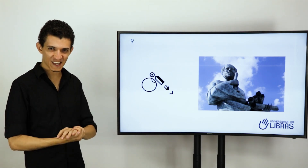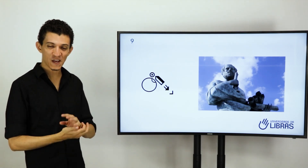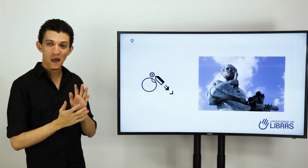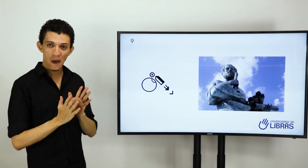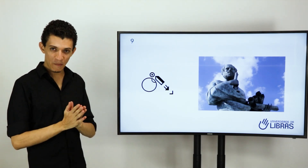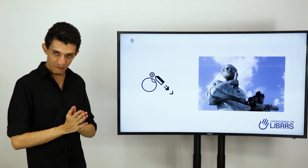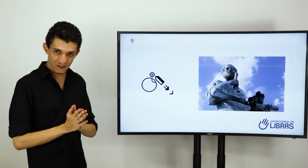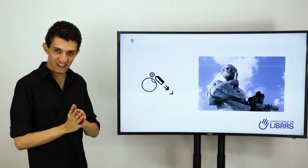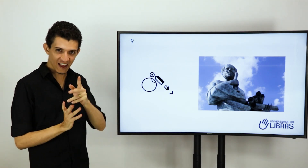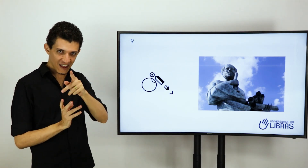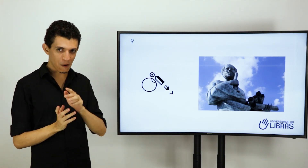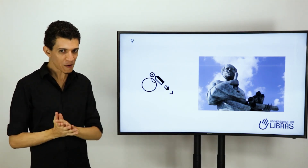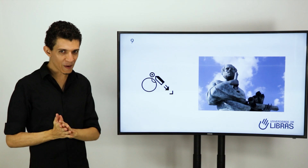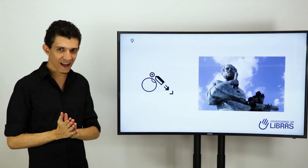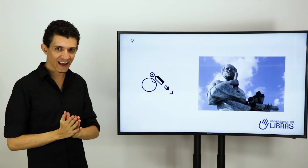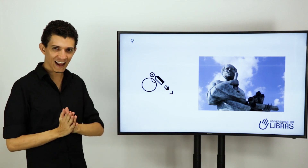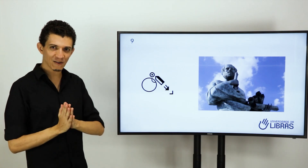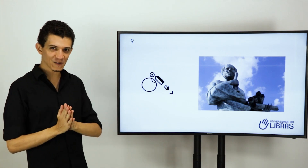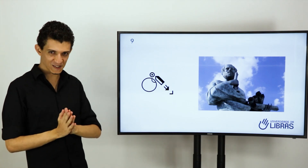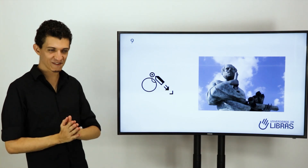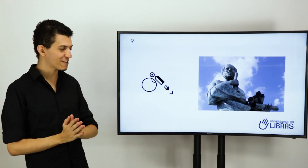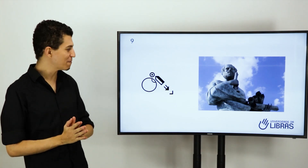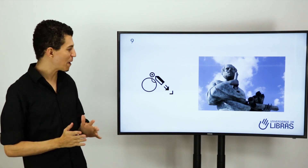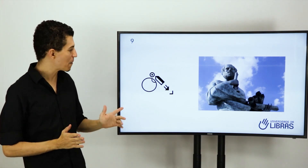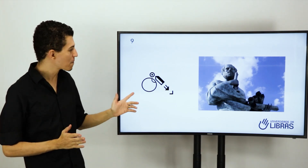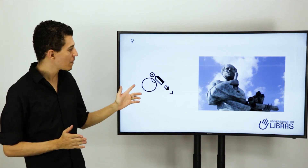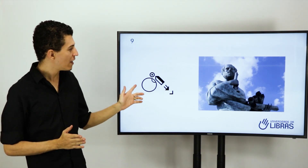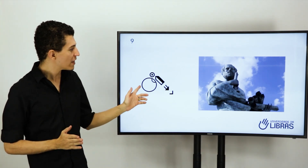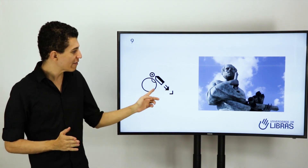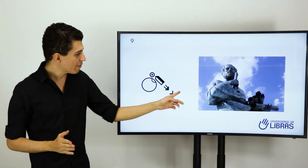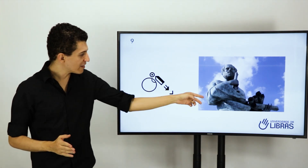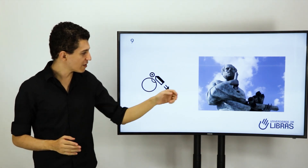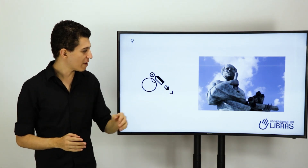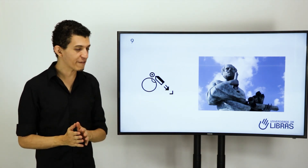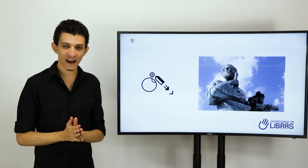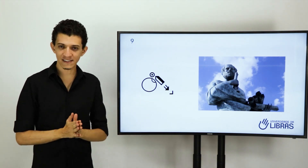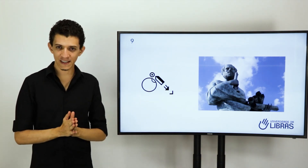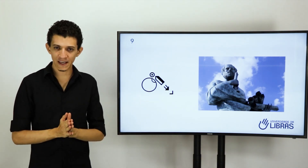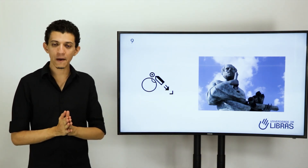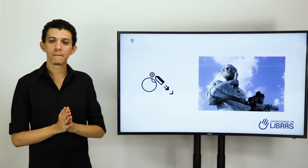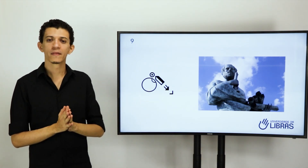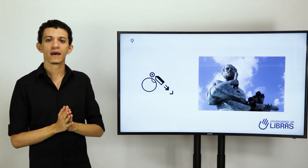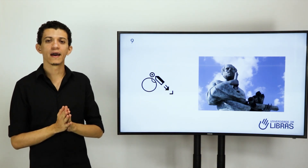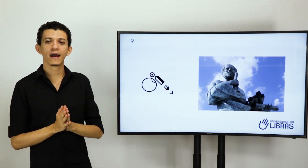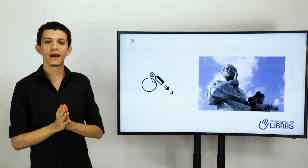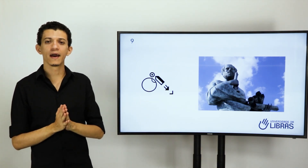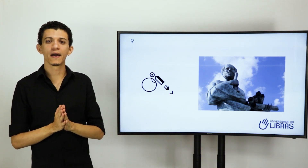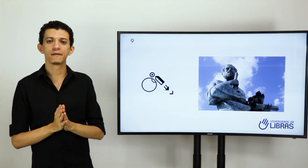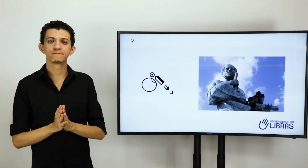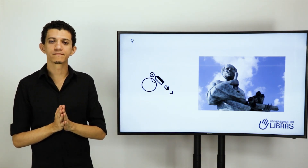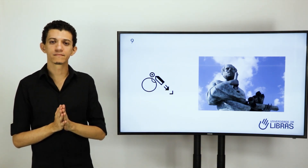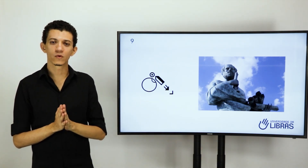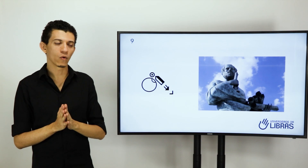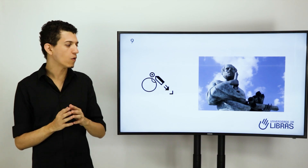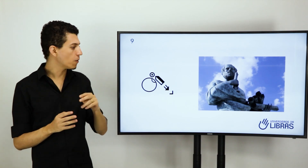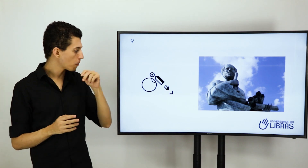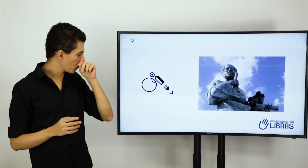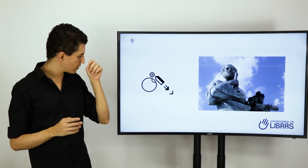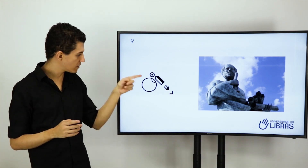aqui para você e eu preparei aquela aula exclusiva também. Então vamos fazer uma frase aqui com esse